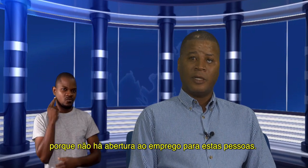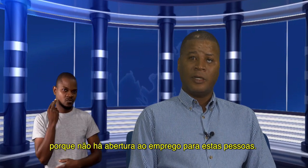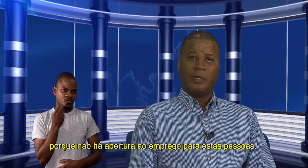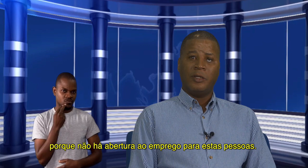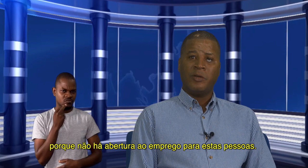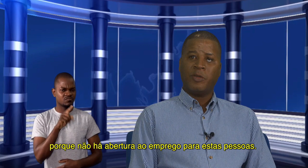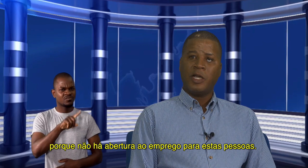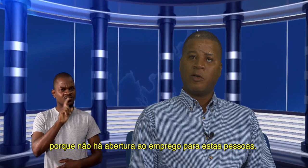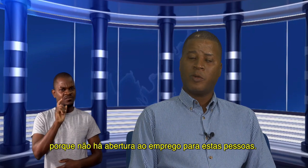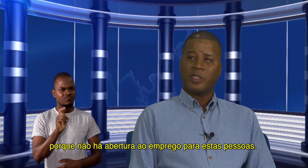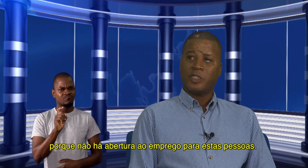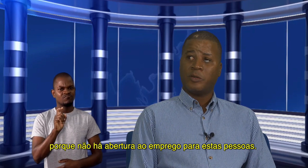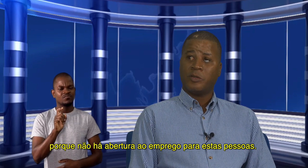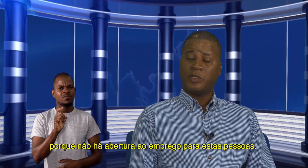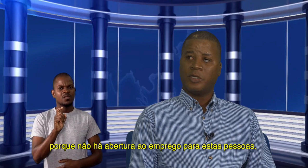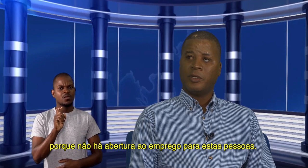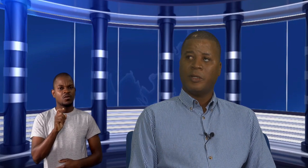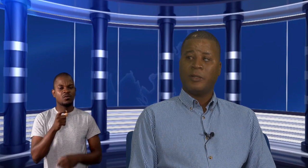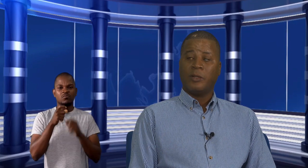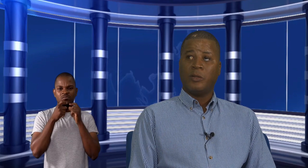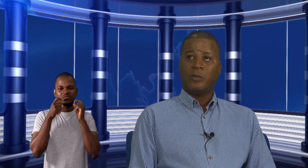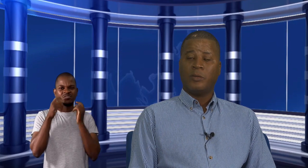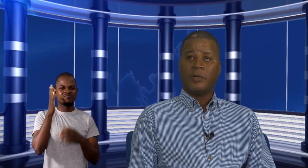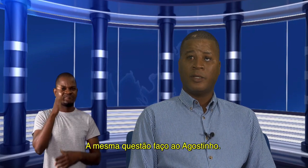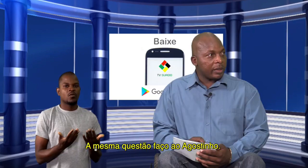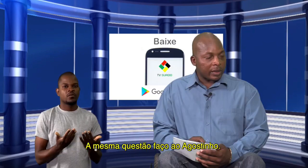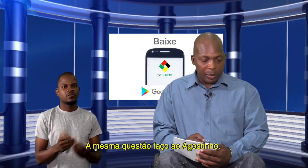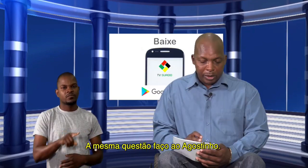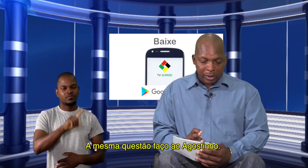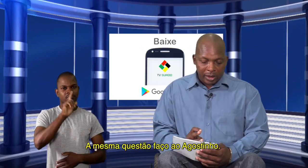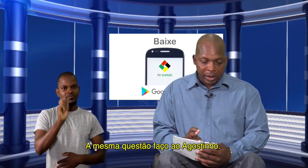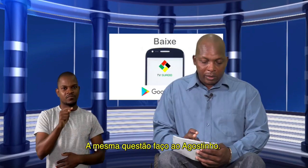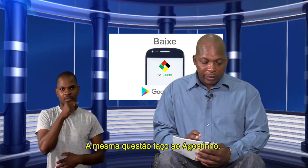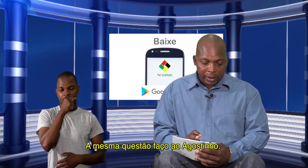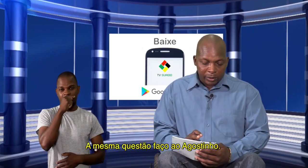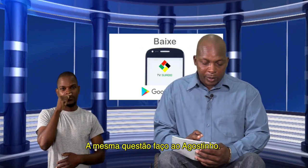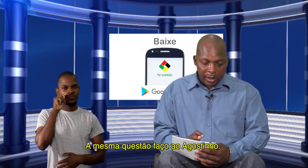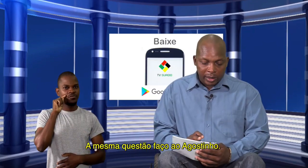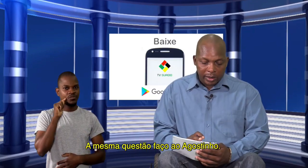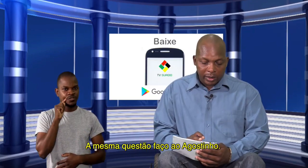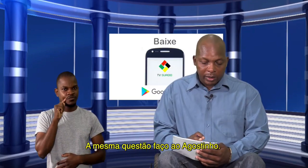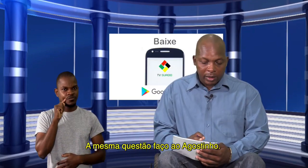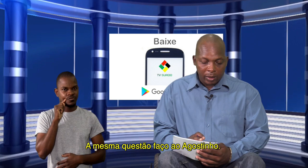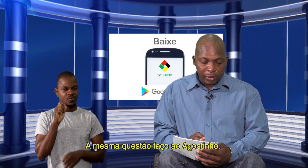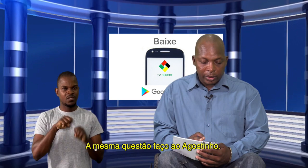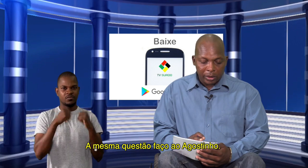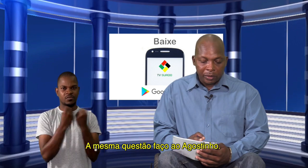de emprego para essas pessoas. A mesma questão que faço para Agostinho,